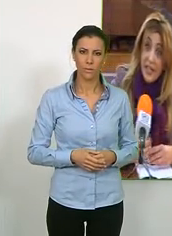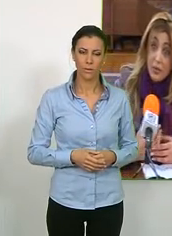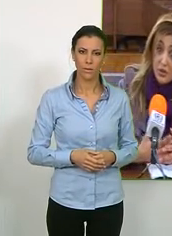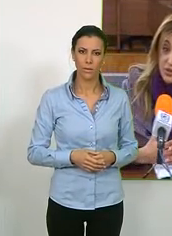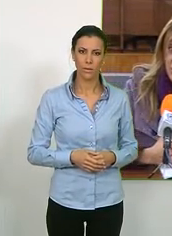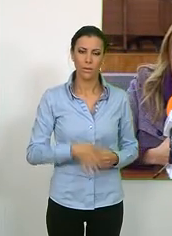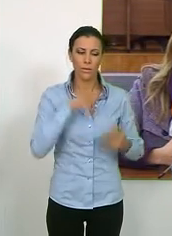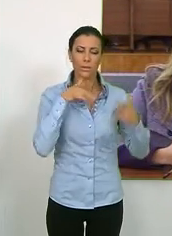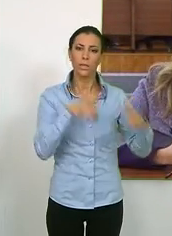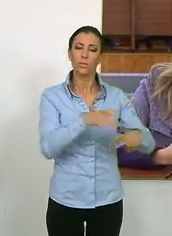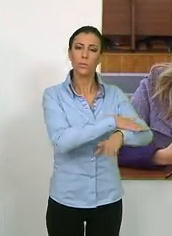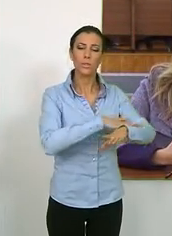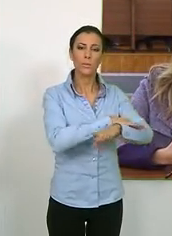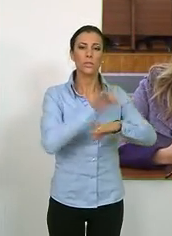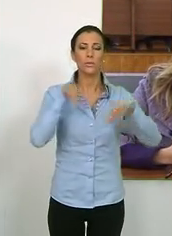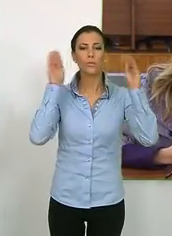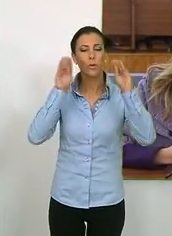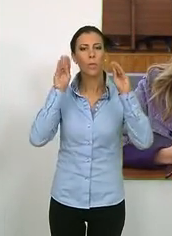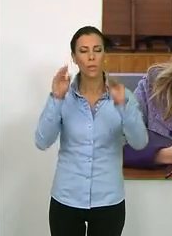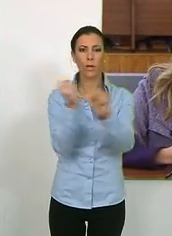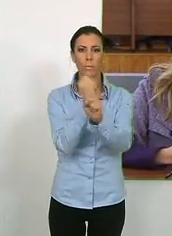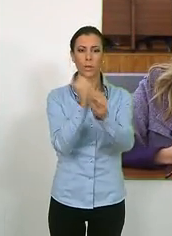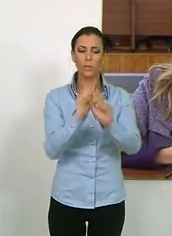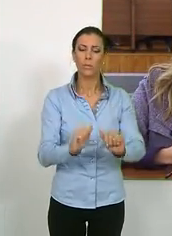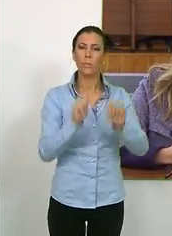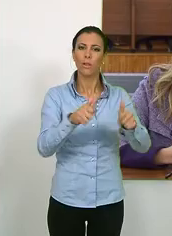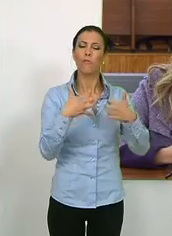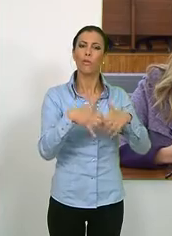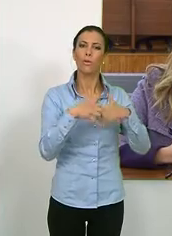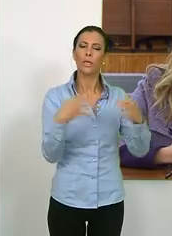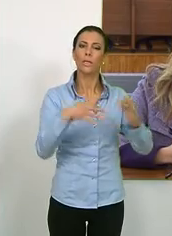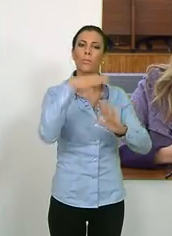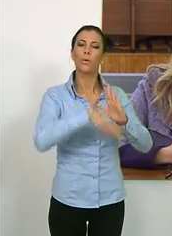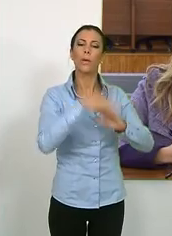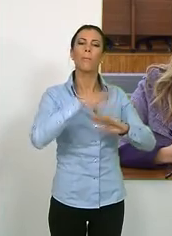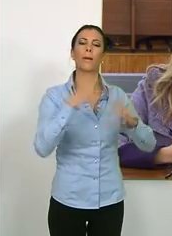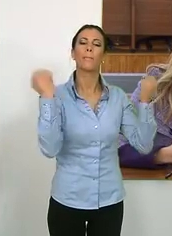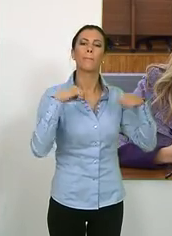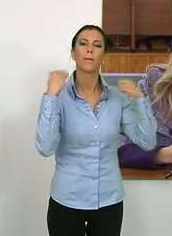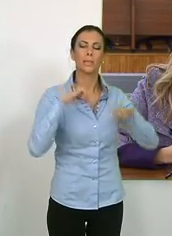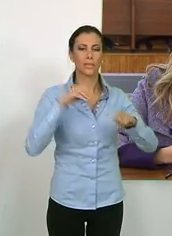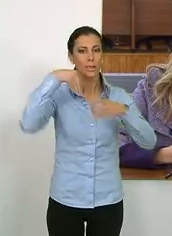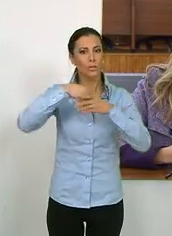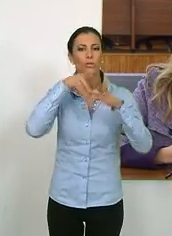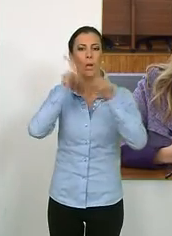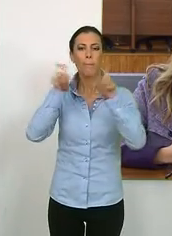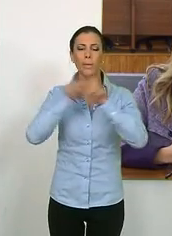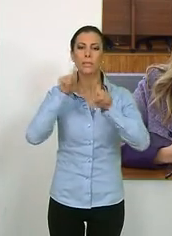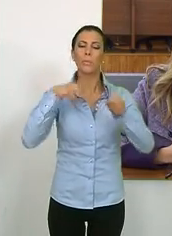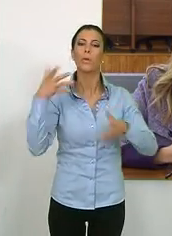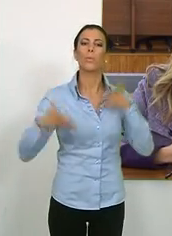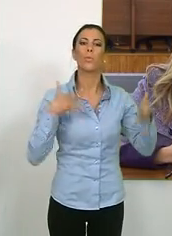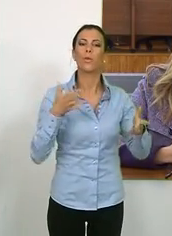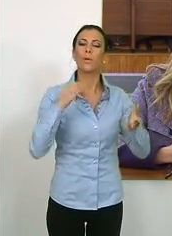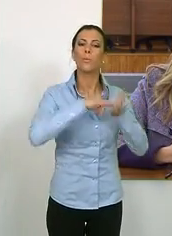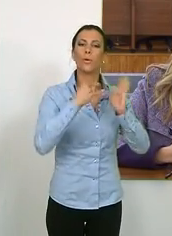El área municipal de formación y empleo ha puesto en marcha el programa de prácticas de empresas promovido a través